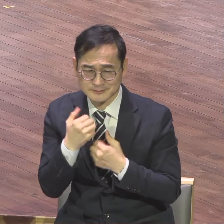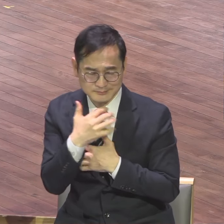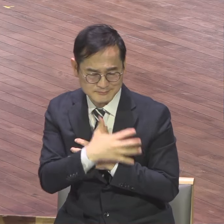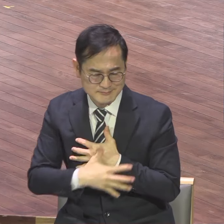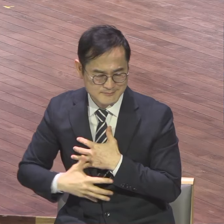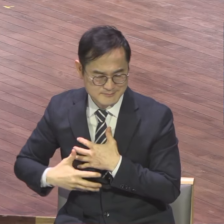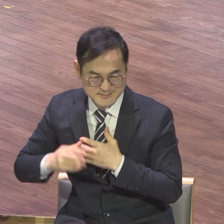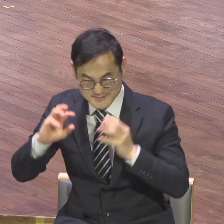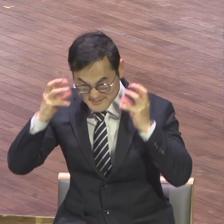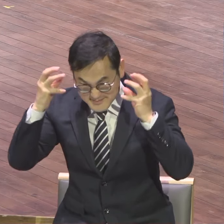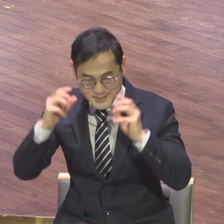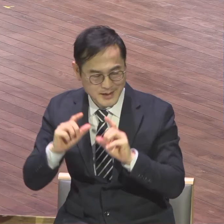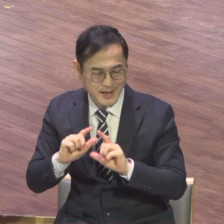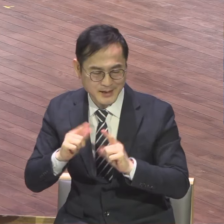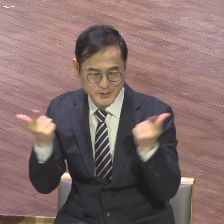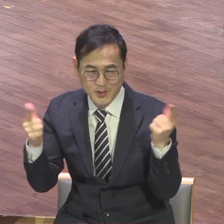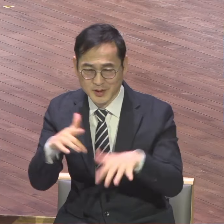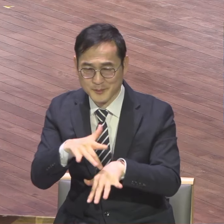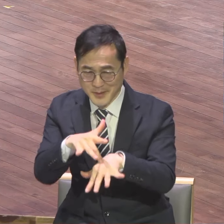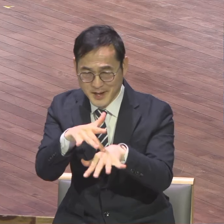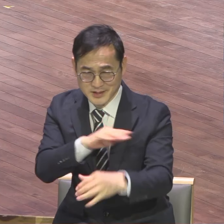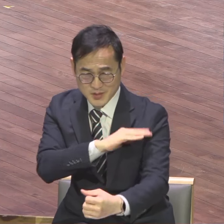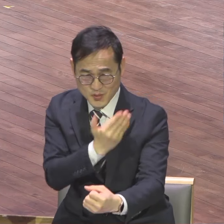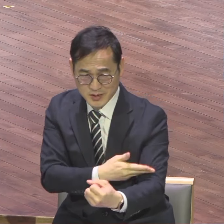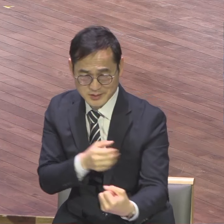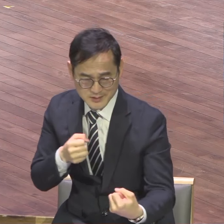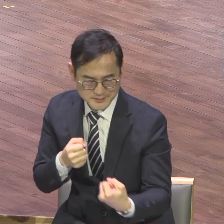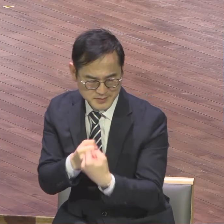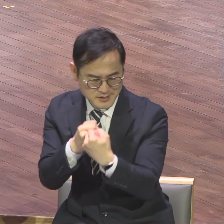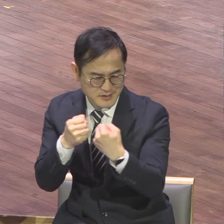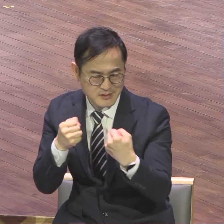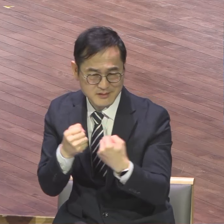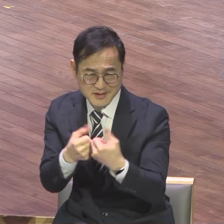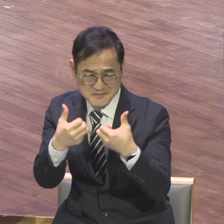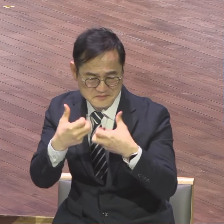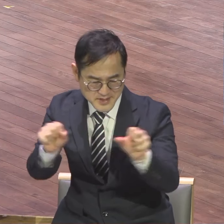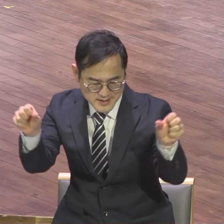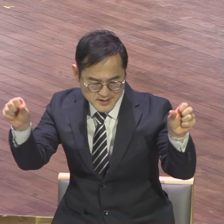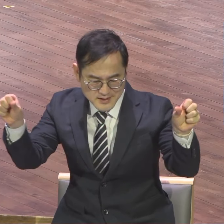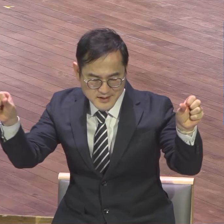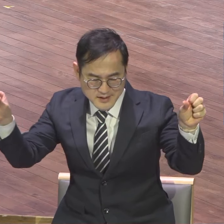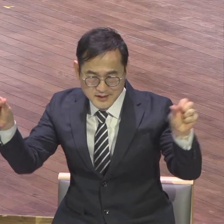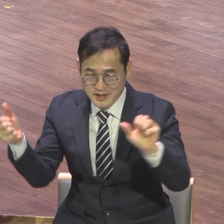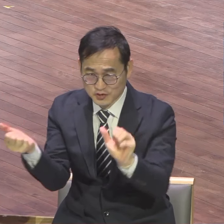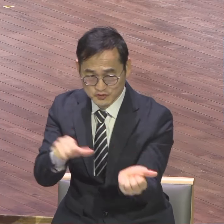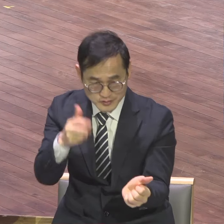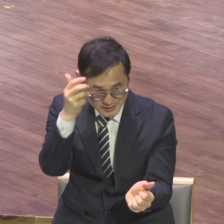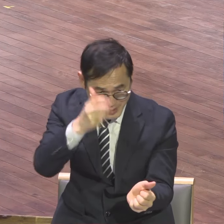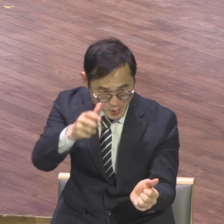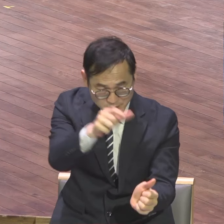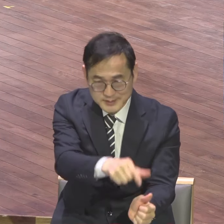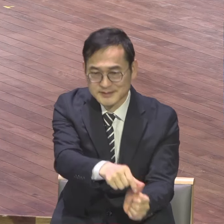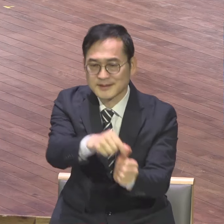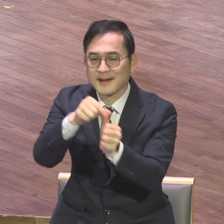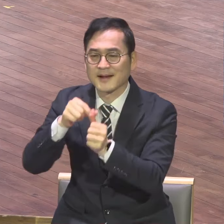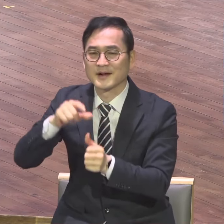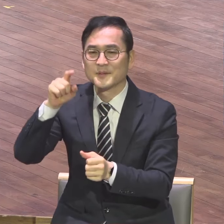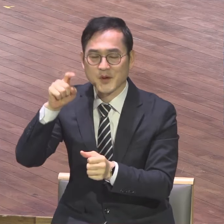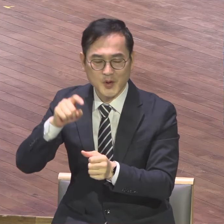감히 본새가 사싸와 펼쳐버리고 죽을 영원 살린 것이 있세